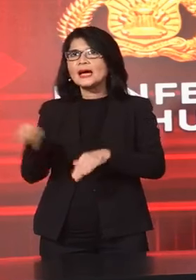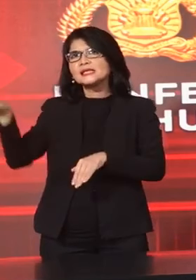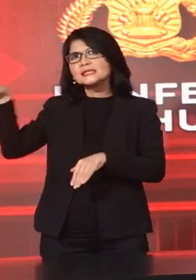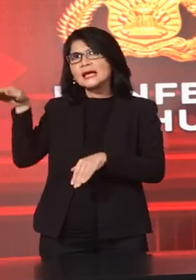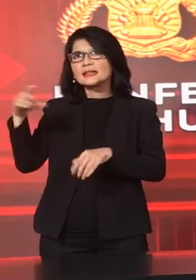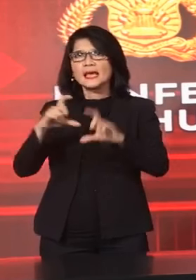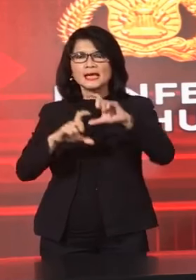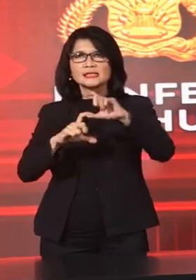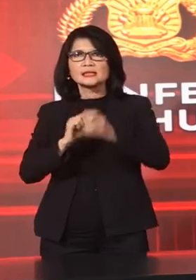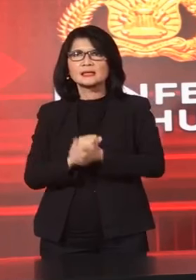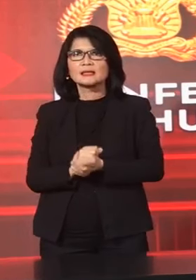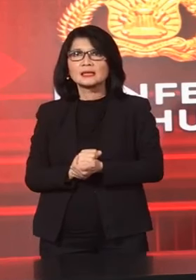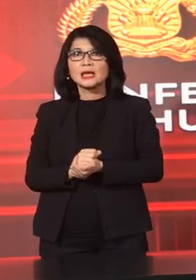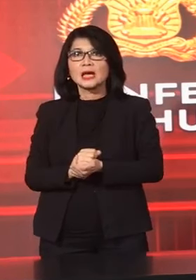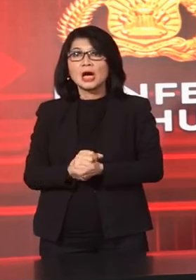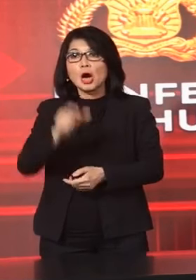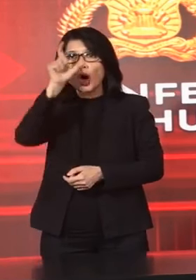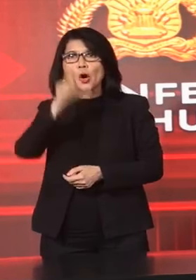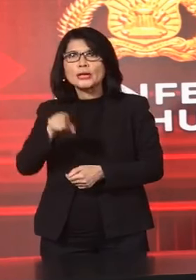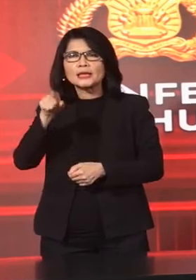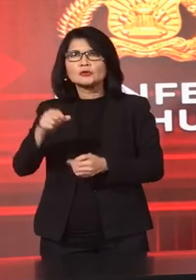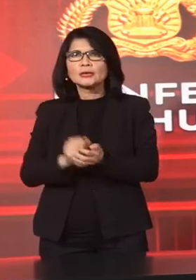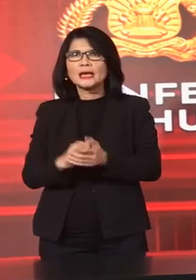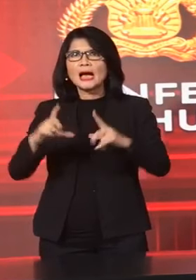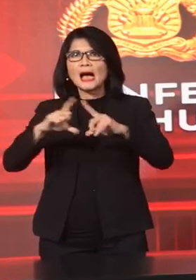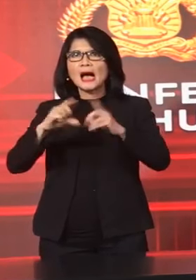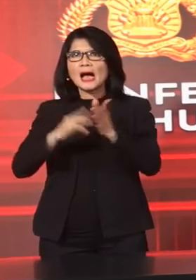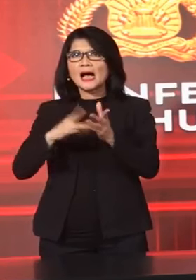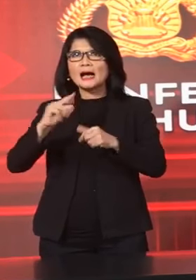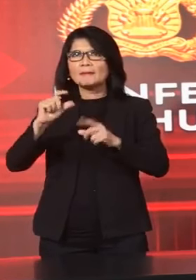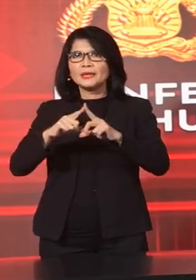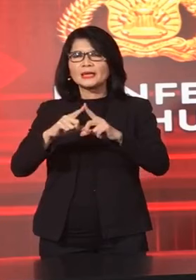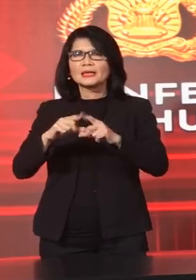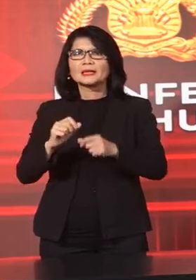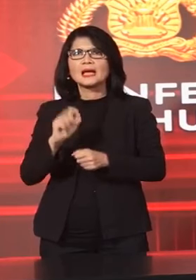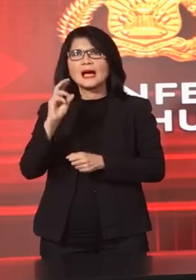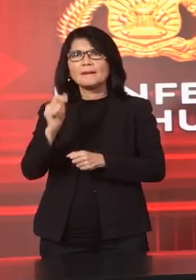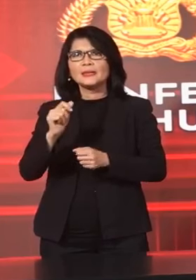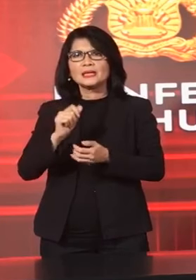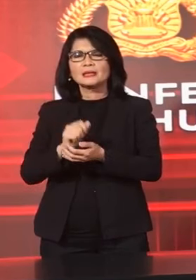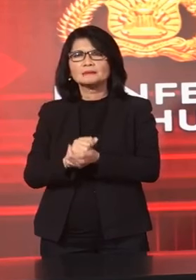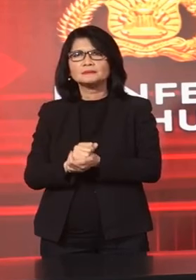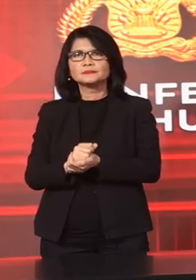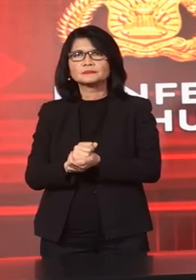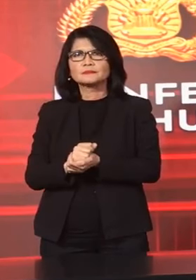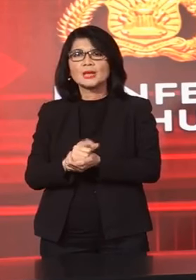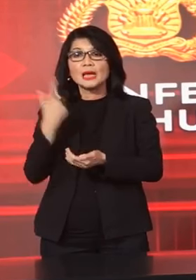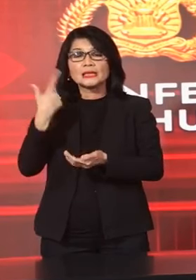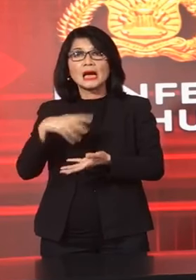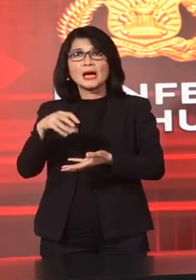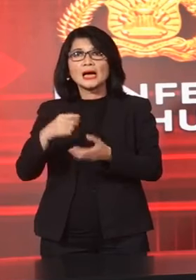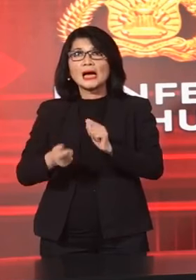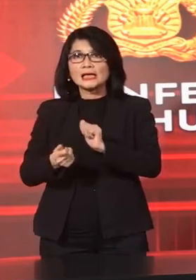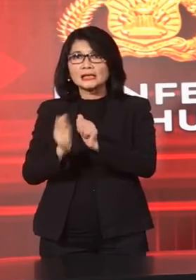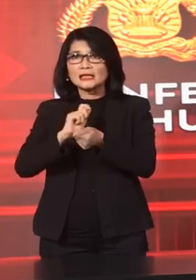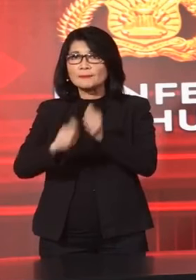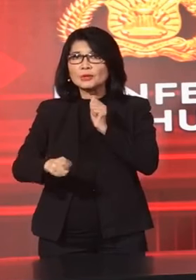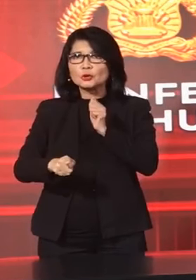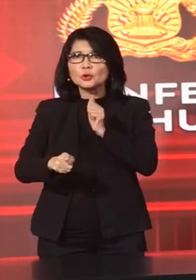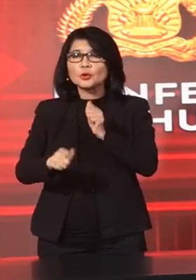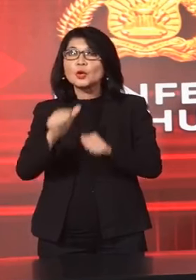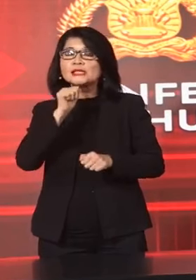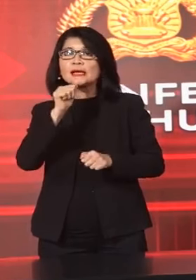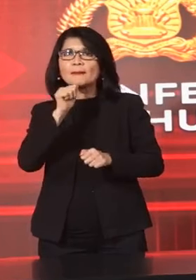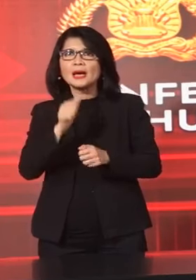Yang Merupakan Amir Amirat Nusantara Dimana Dibentuk Oleh